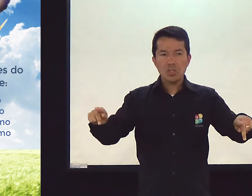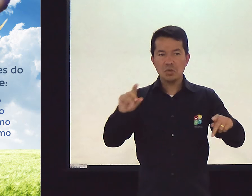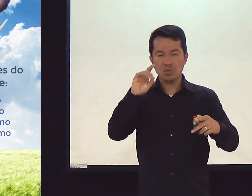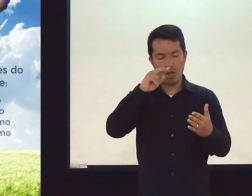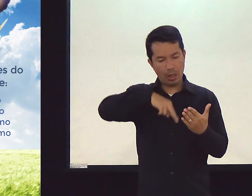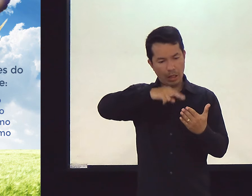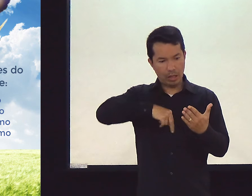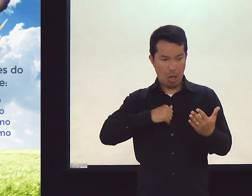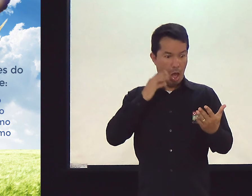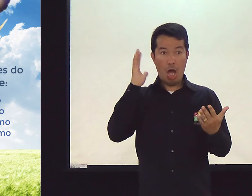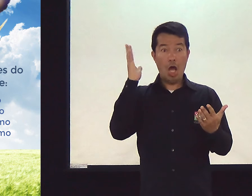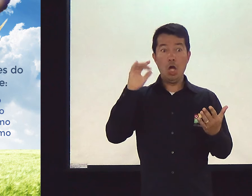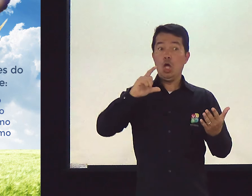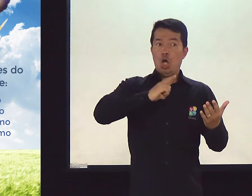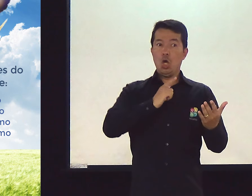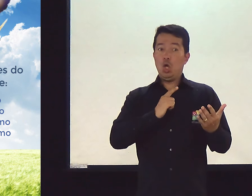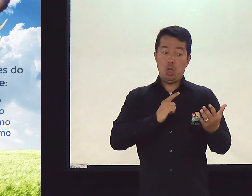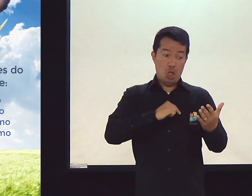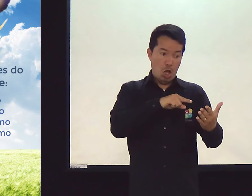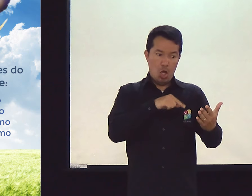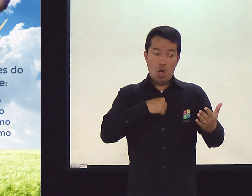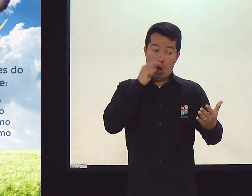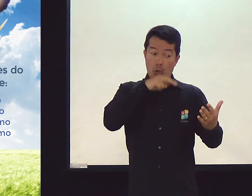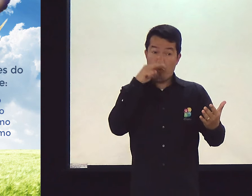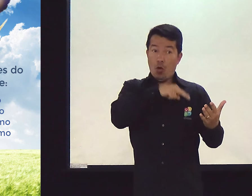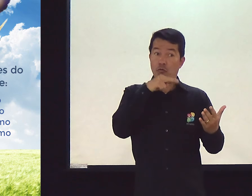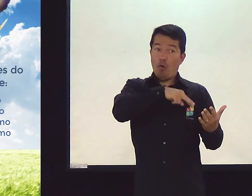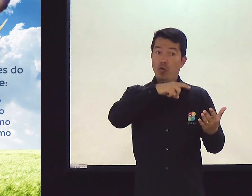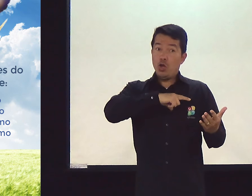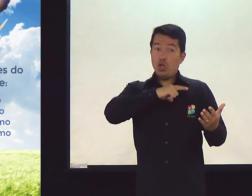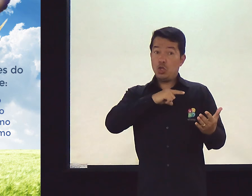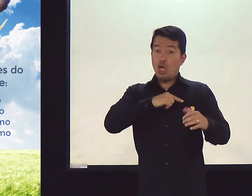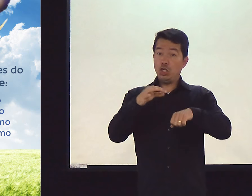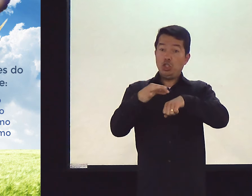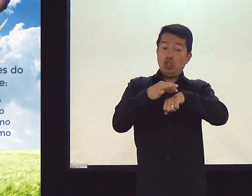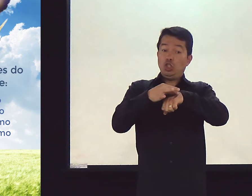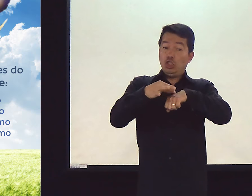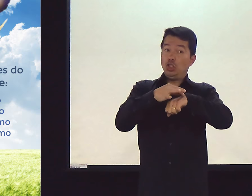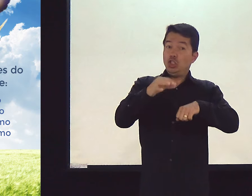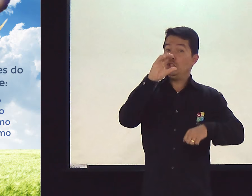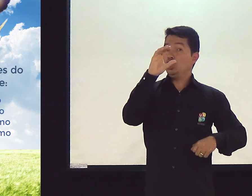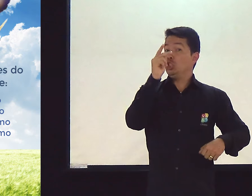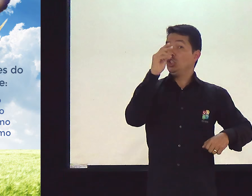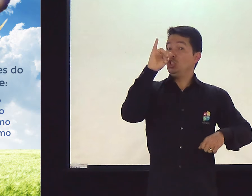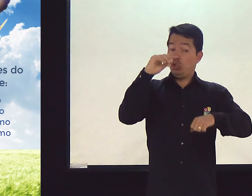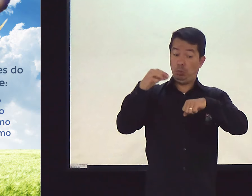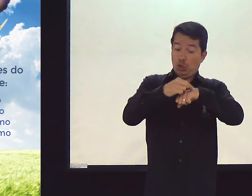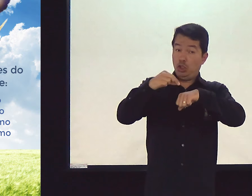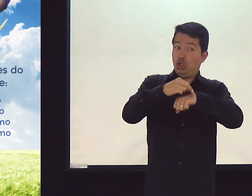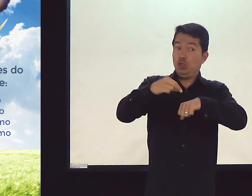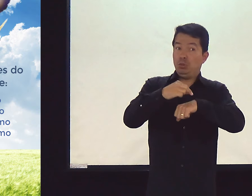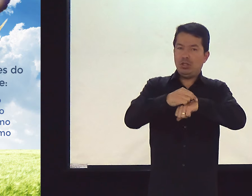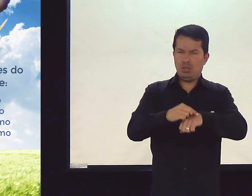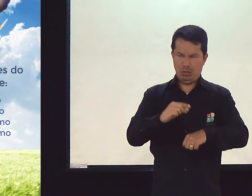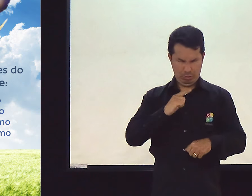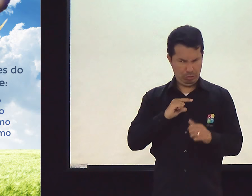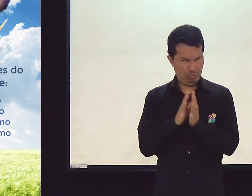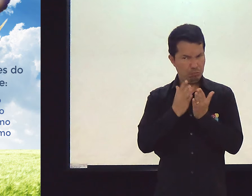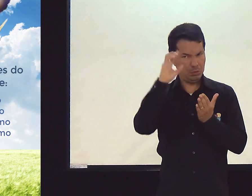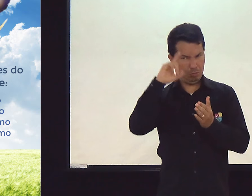Porque, Apocalipse, você lê. Ai, nossa. Tem aqui. Eu vi. tem isso. E aqui fala aqui. Do chip, da besta. A